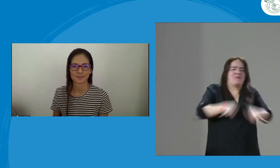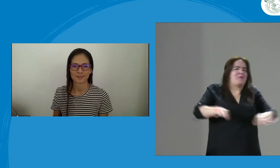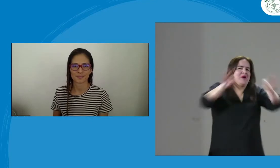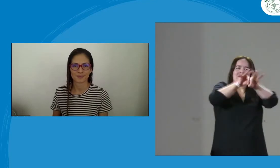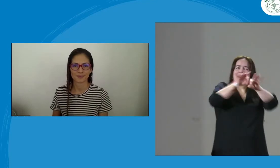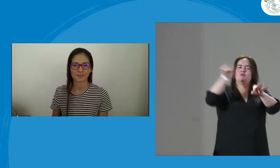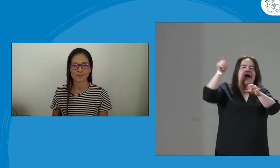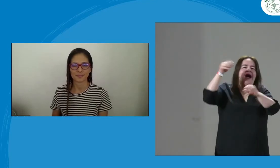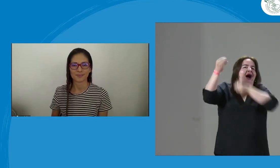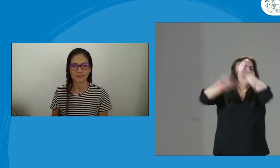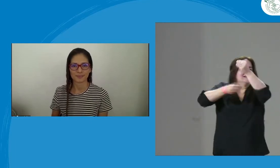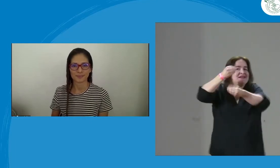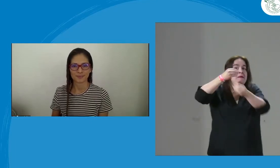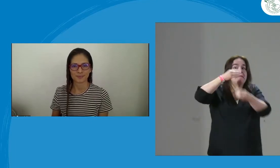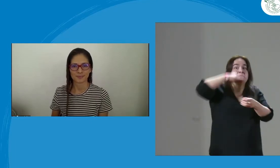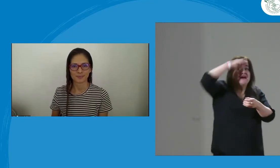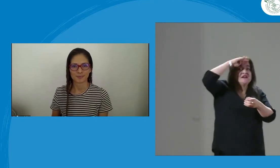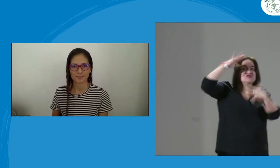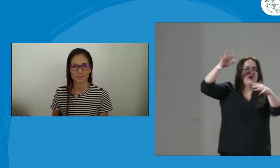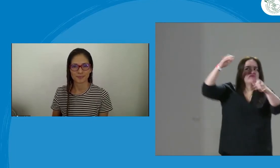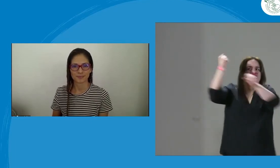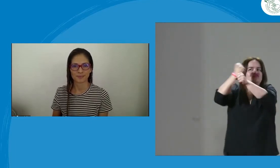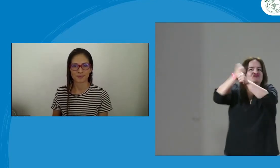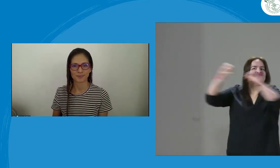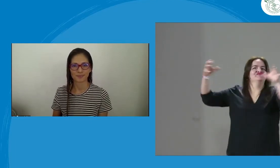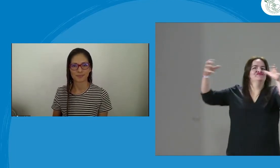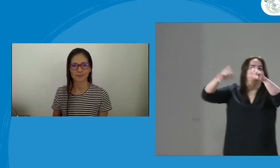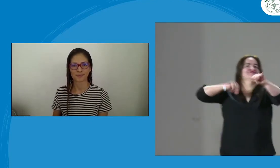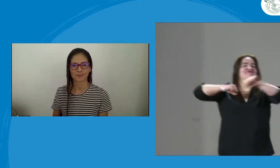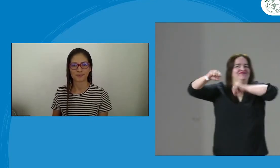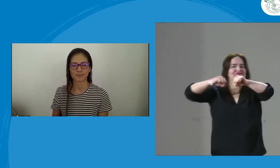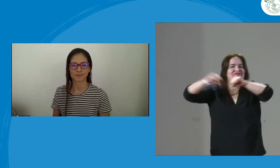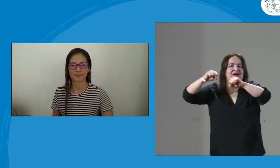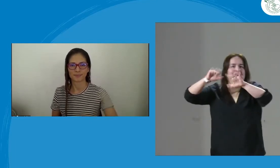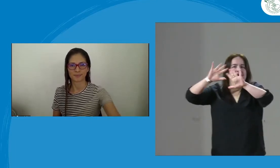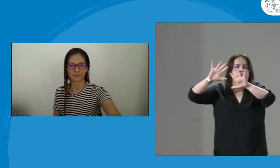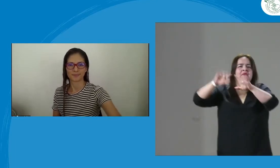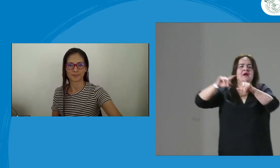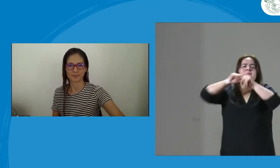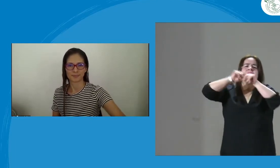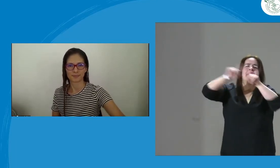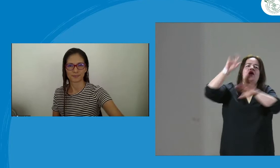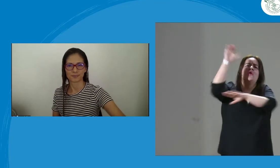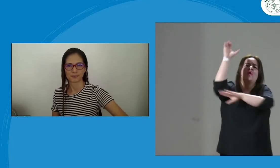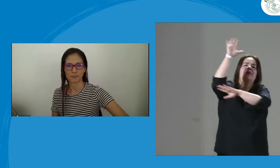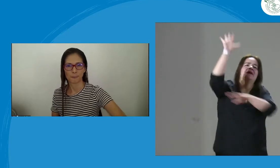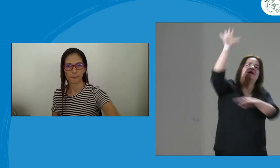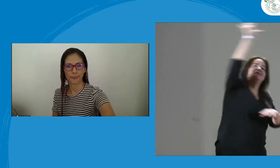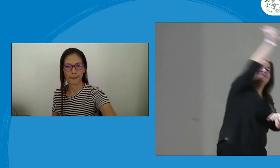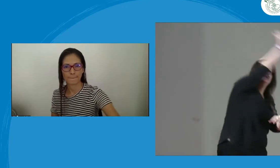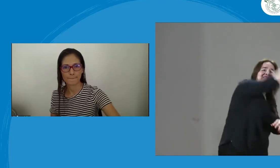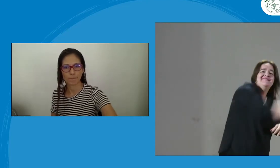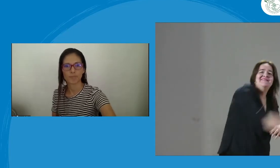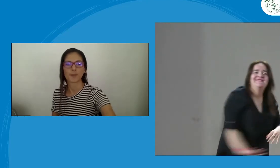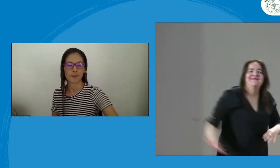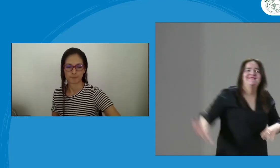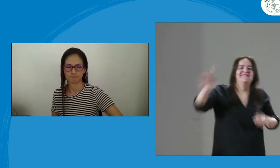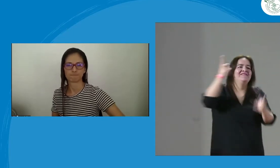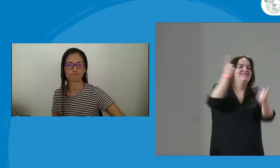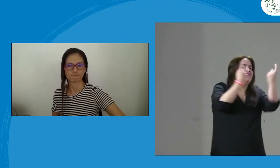talleres para el conocimiento de esta información para las mujeres de Medellín. Bien, entonces allí se tiene un trabajo articulado, Medellín